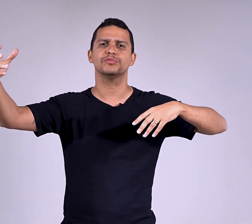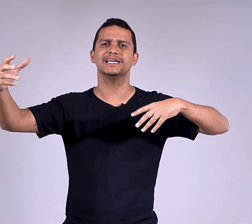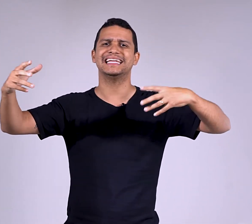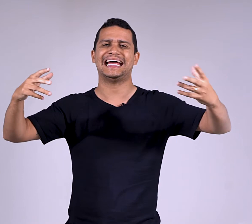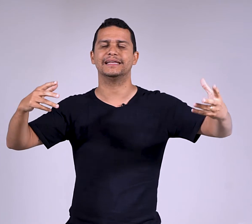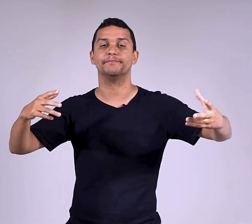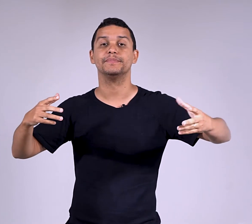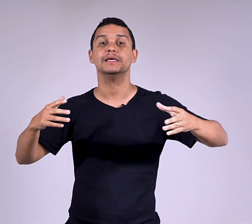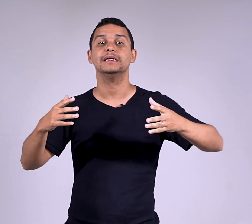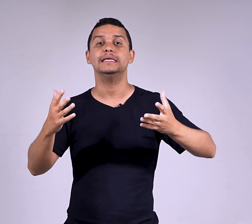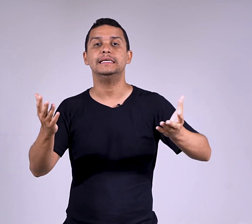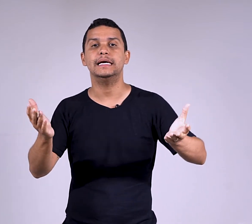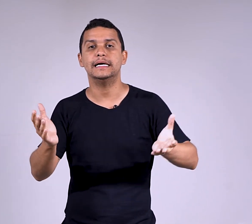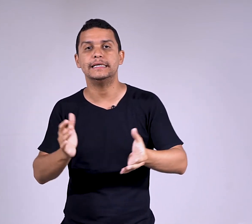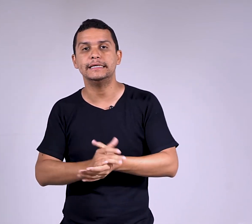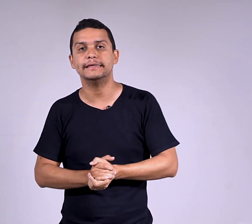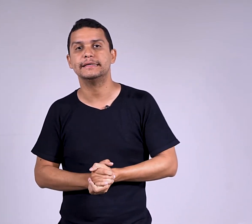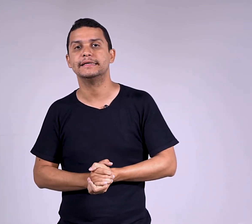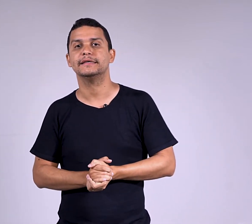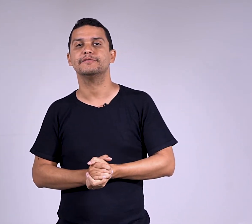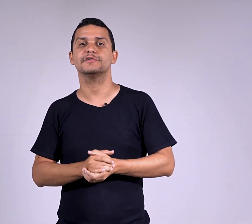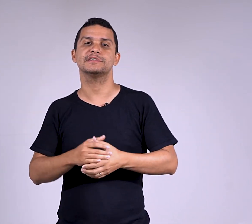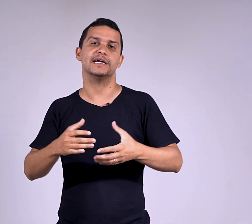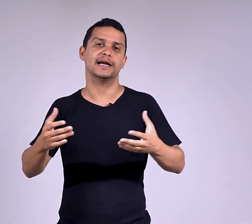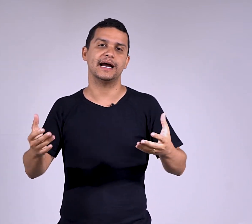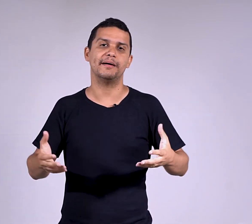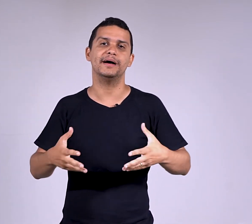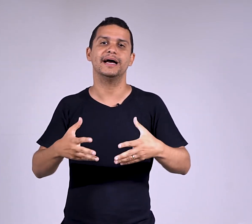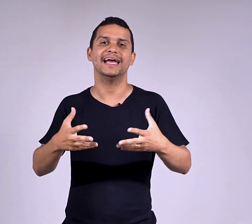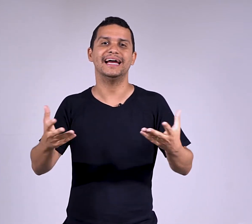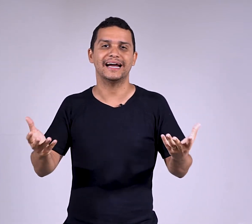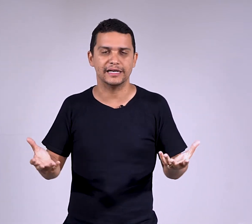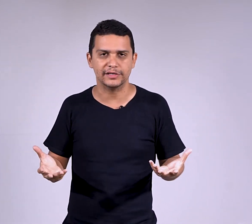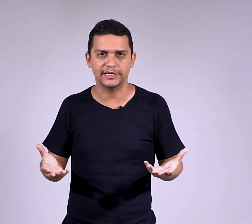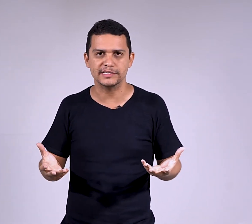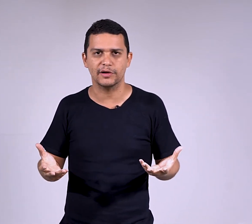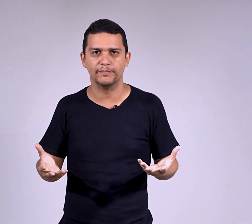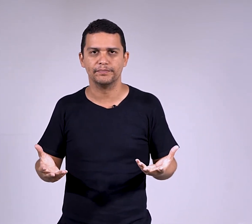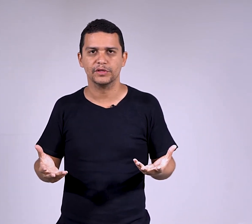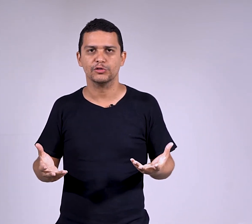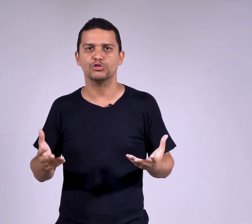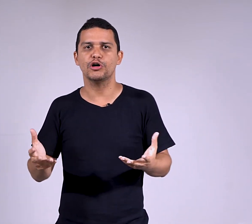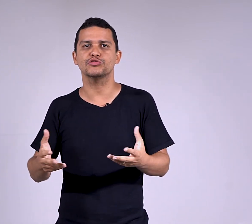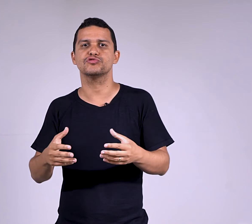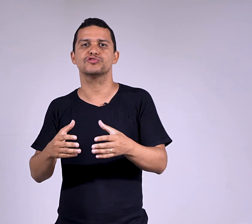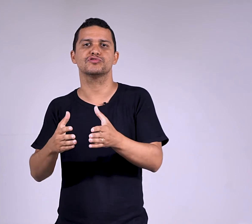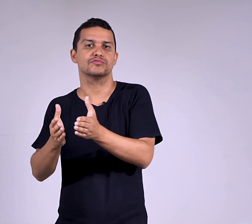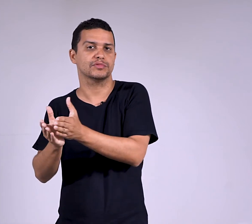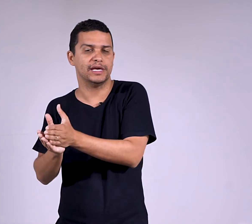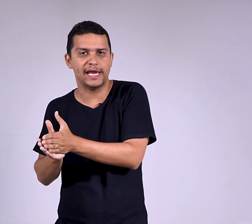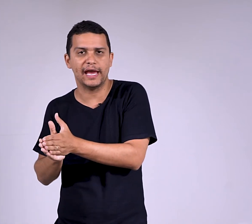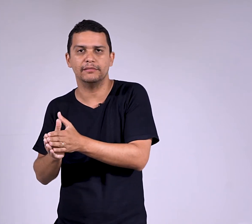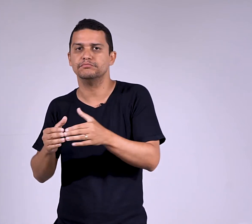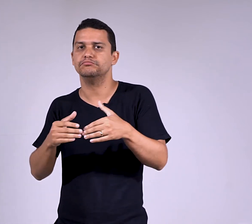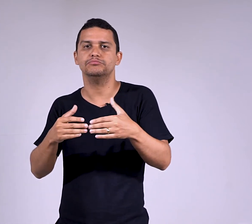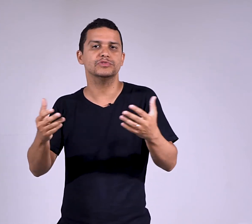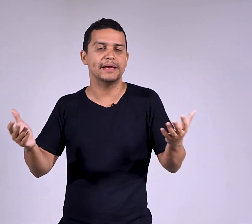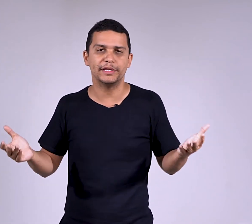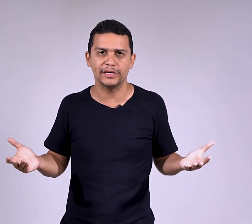O é nada? E aí você acaba errando a questão. Todos. Quem é? Não tem a menor